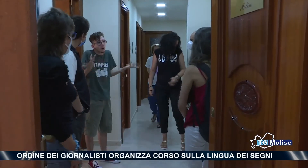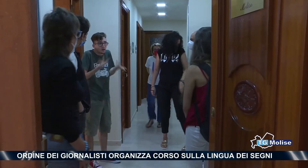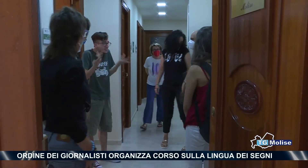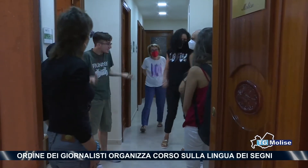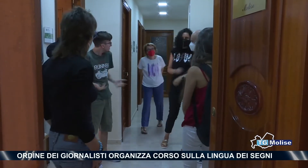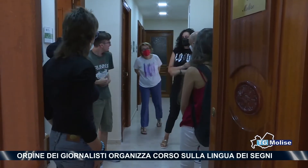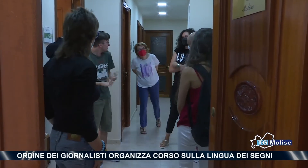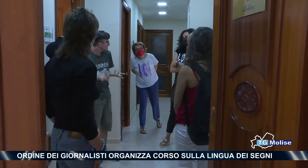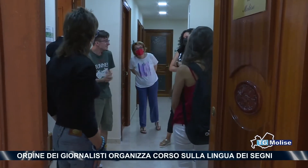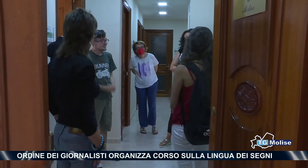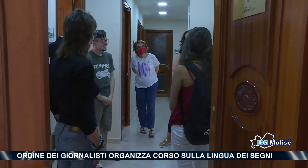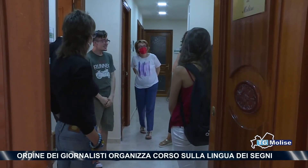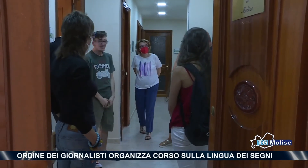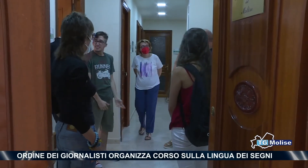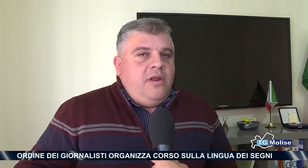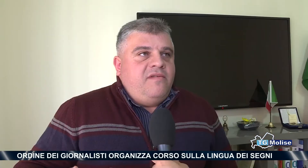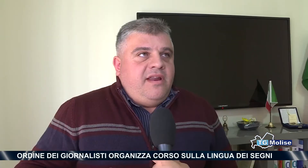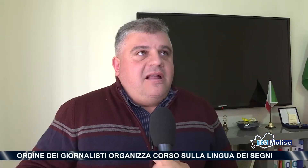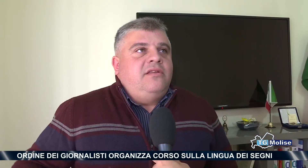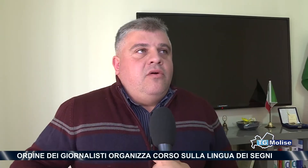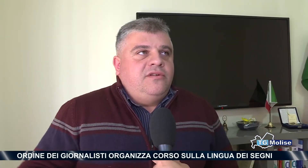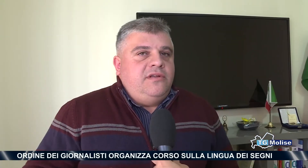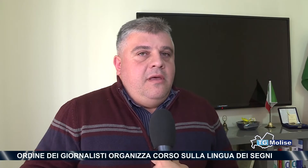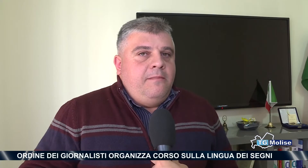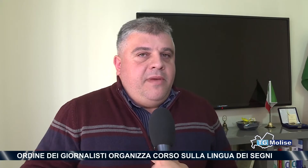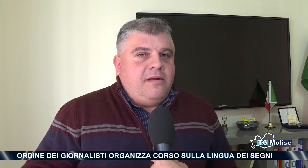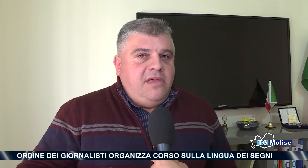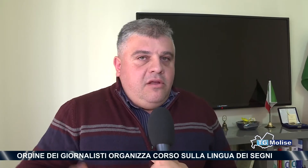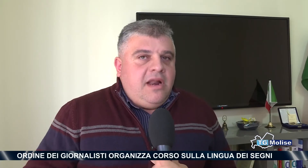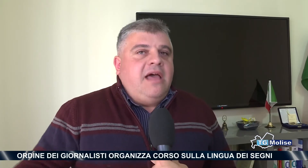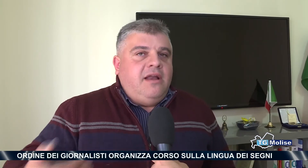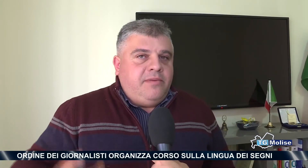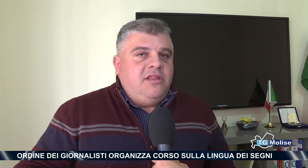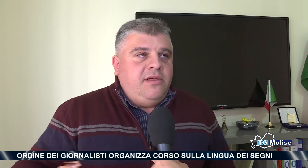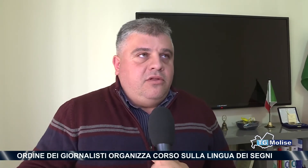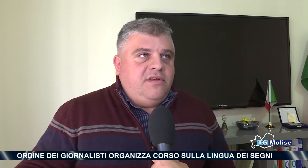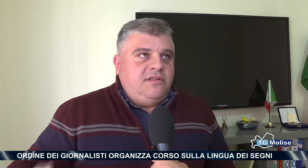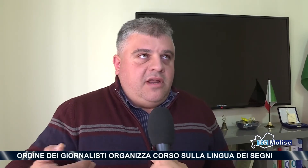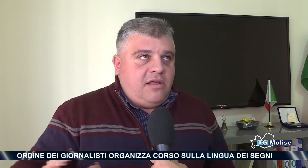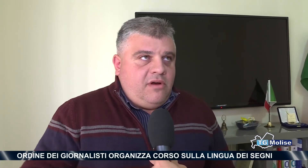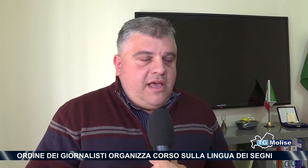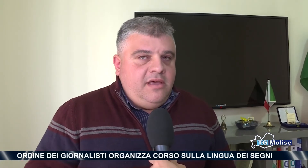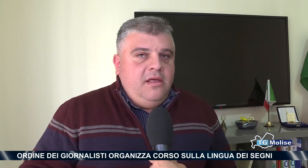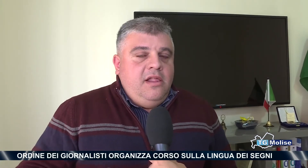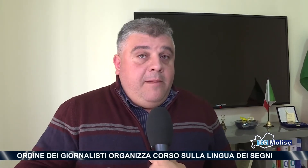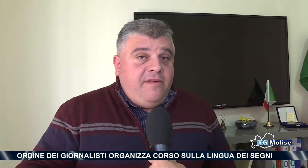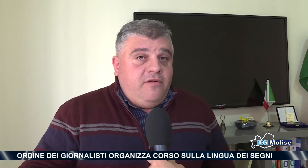'Ordine anche per il futuro. Noi come Ordine continueremo a fare altri corsi per migliorare l'apprendimento di questi 30 colleghi e per